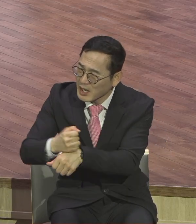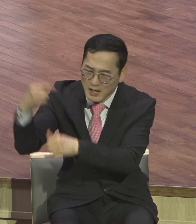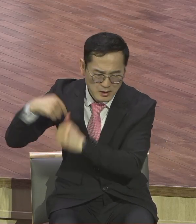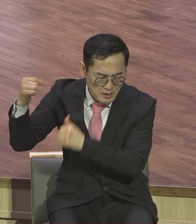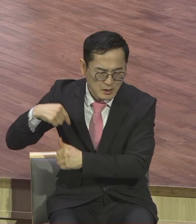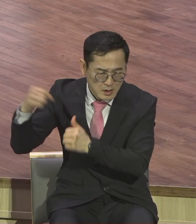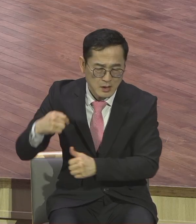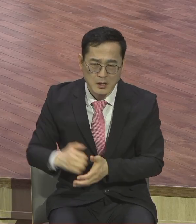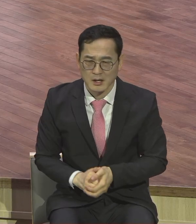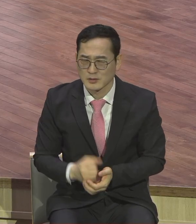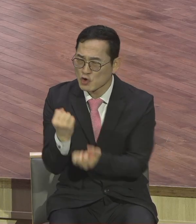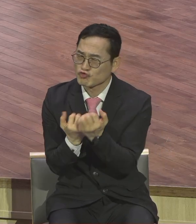순위를 또 하냐